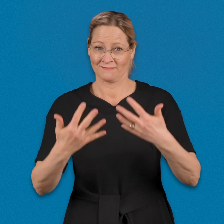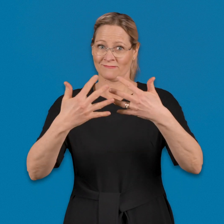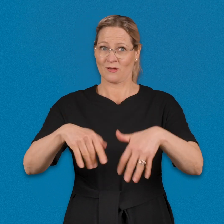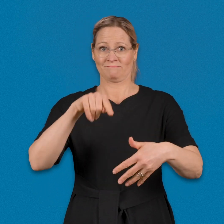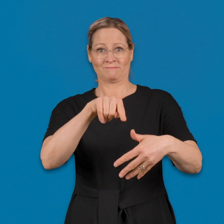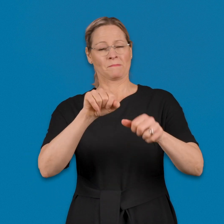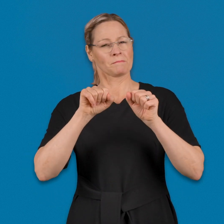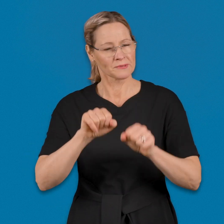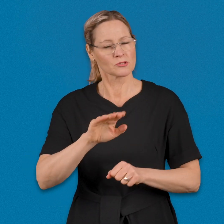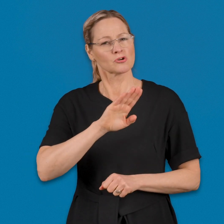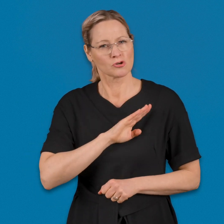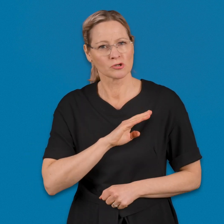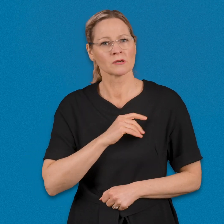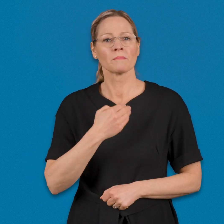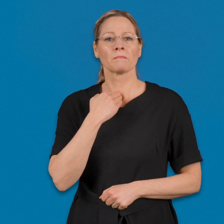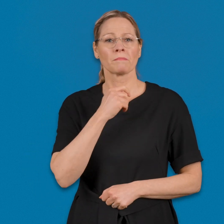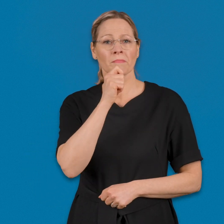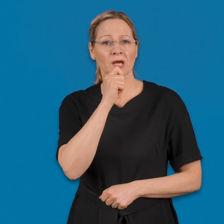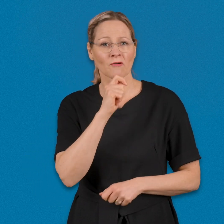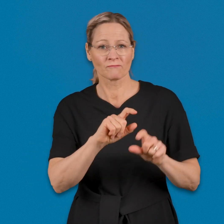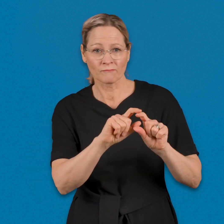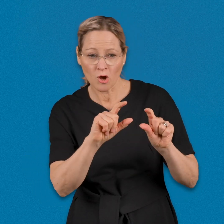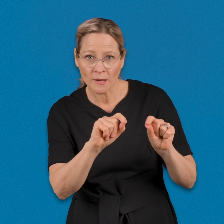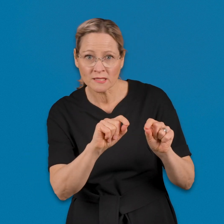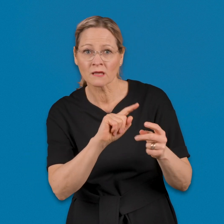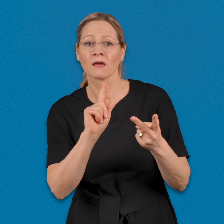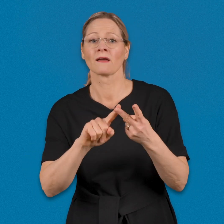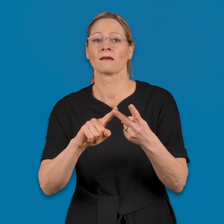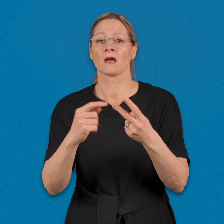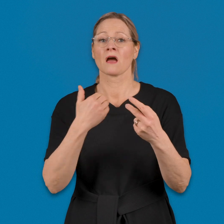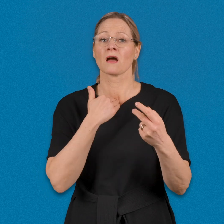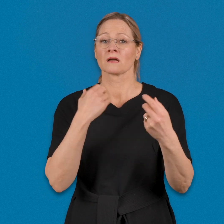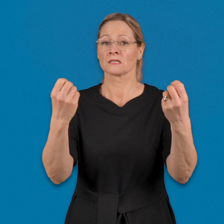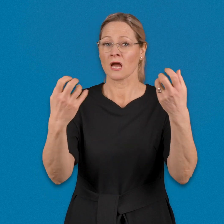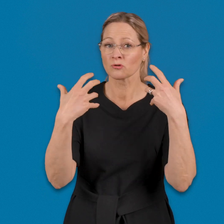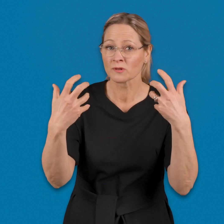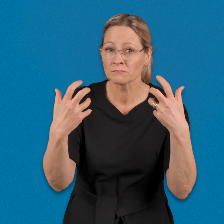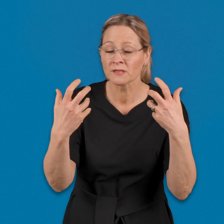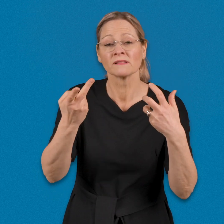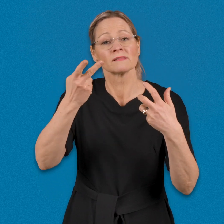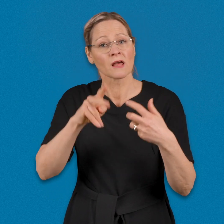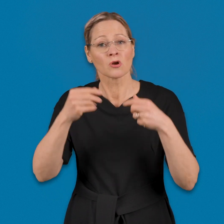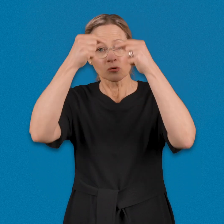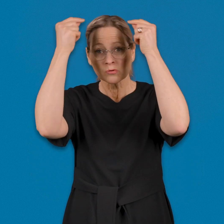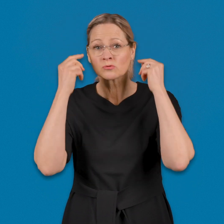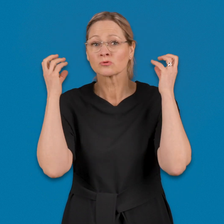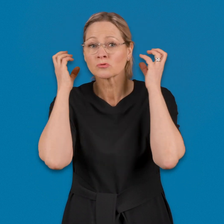Laitteessa pitää olla mikrofoni, kaiuttimet tai kuulokkeet,